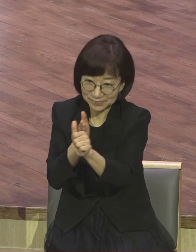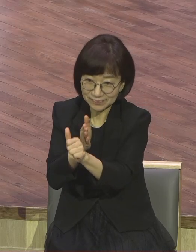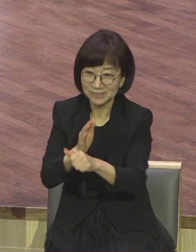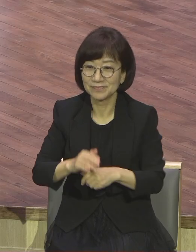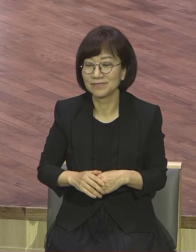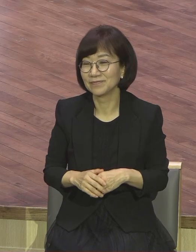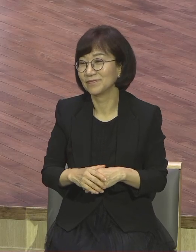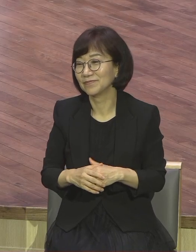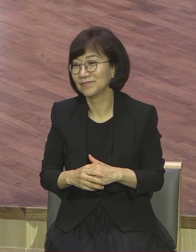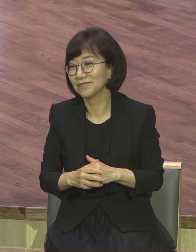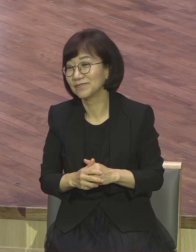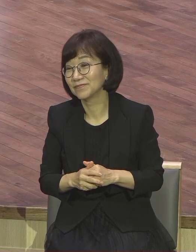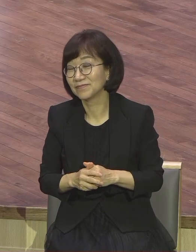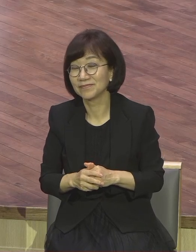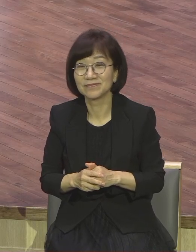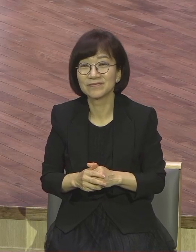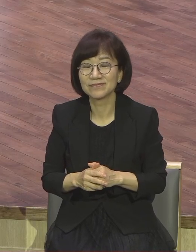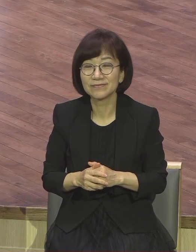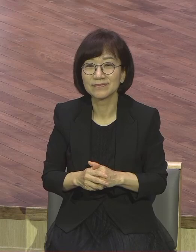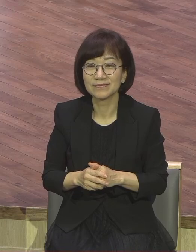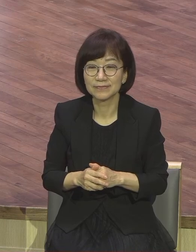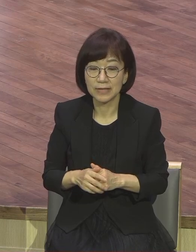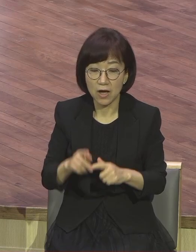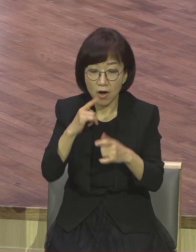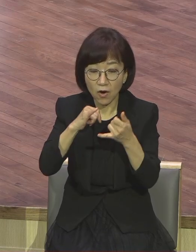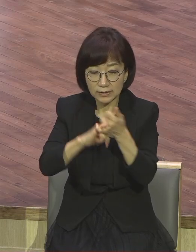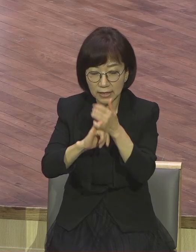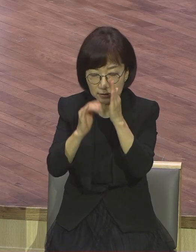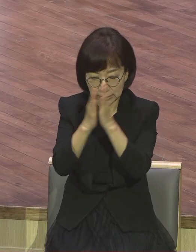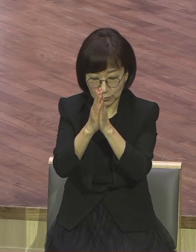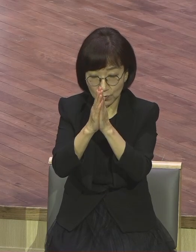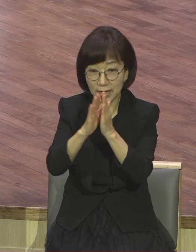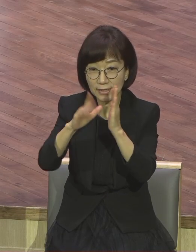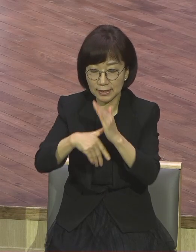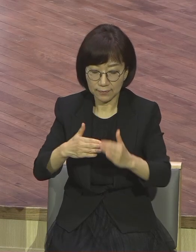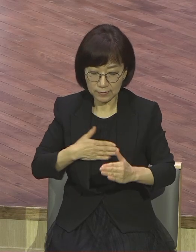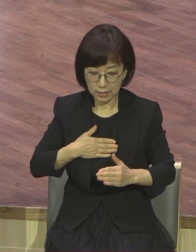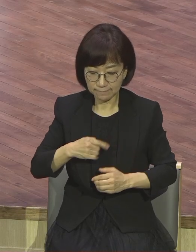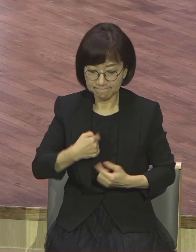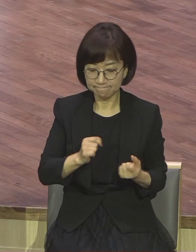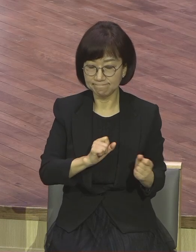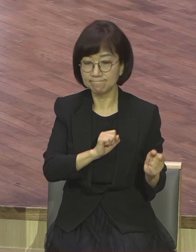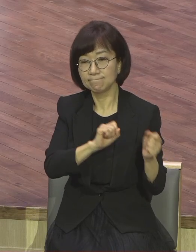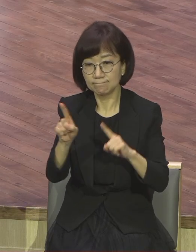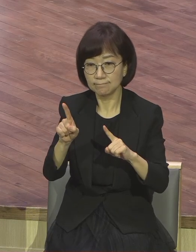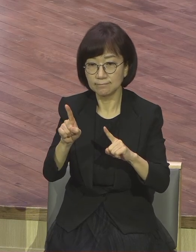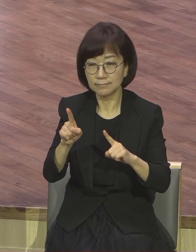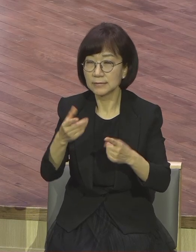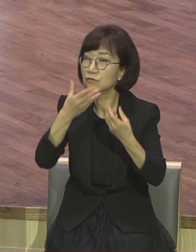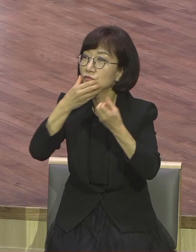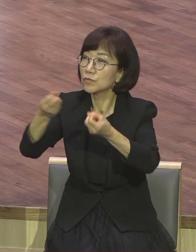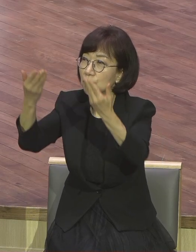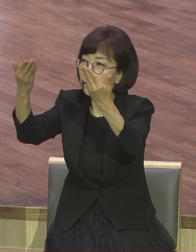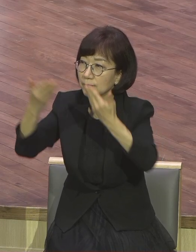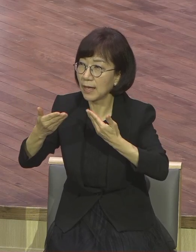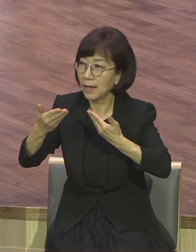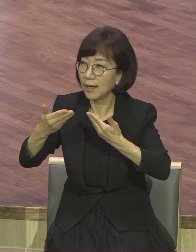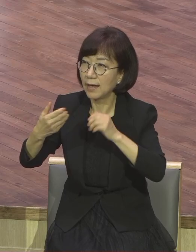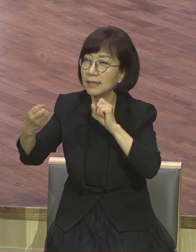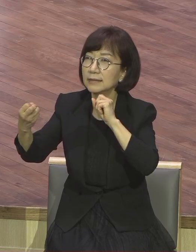이것이 바로 나를 살리는 지름길이요. 축복의 통로요. 응답의 지름길이요. 응답의